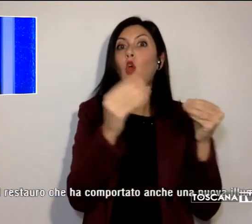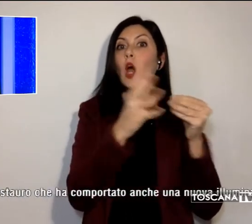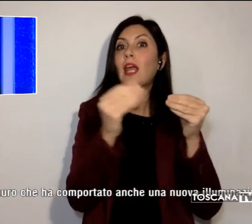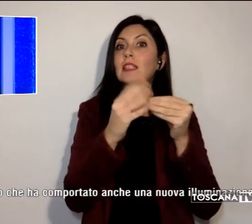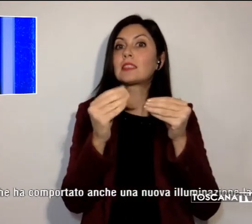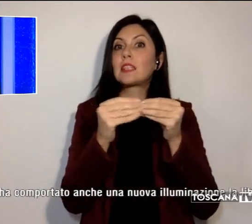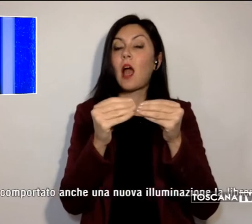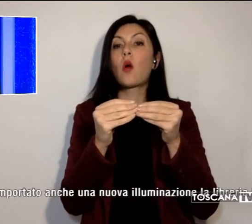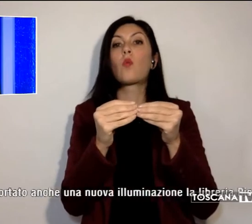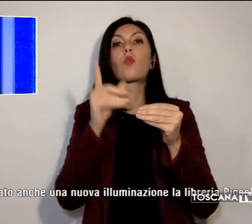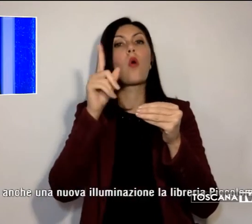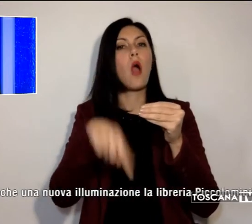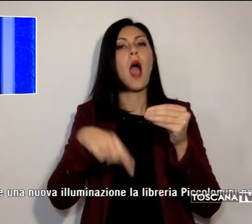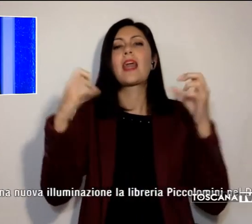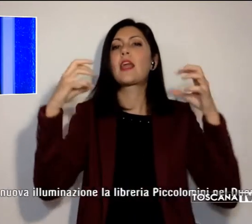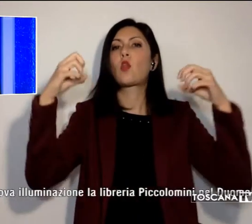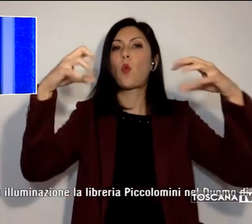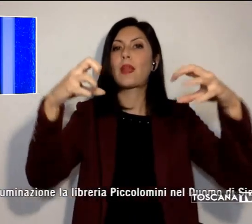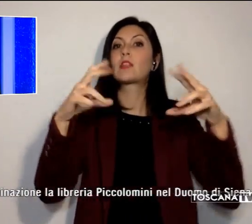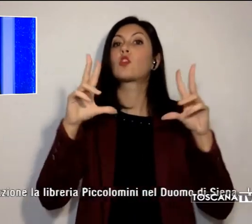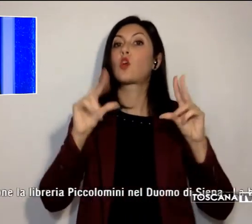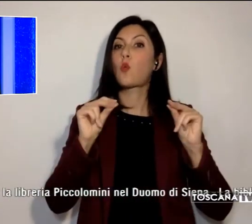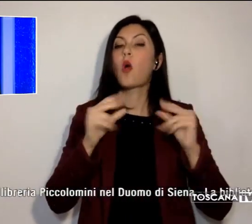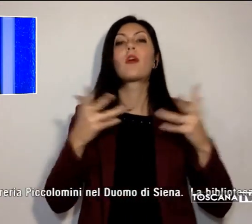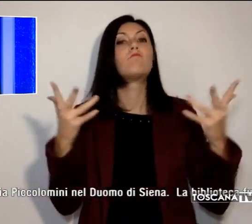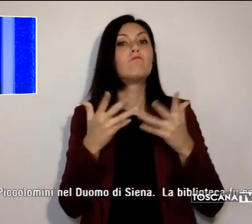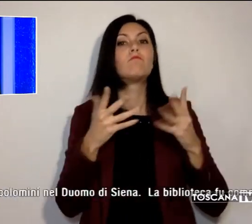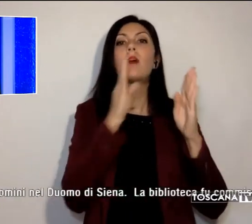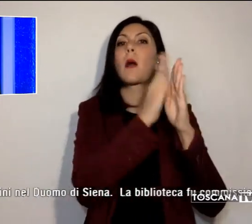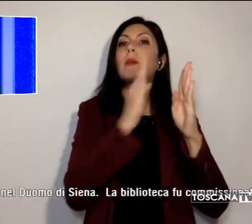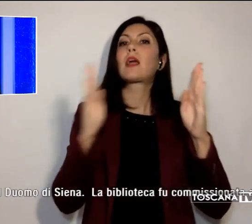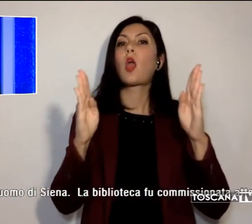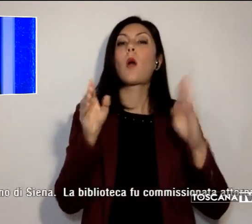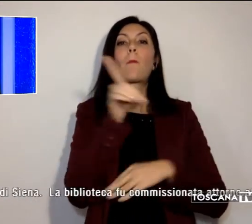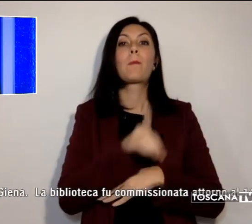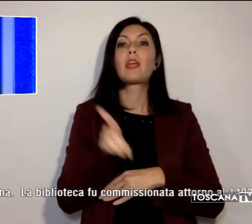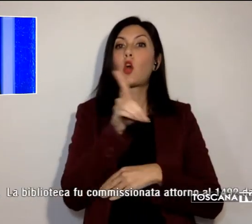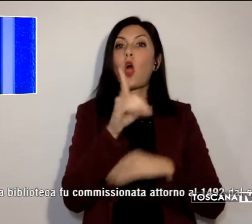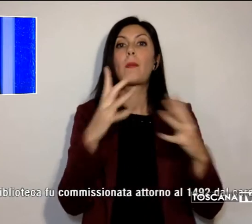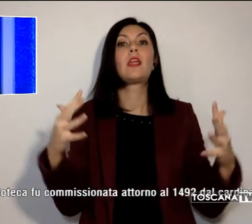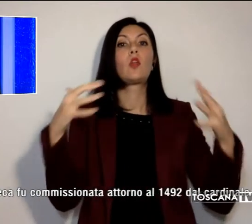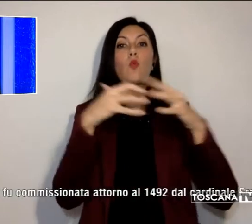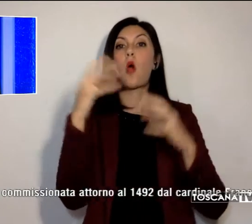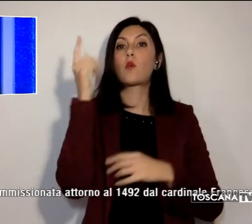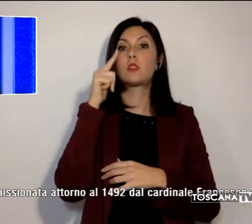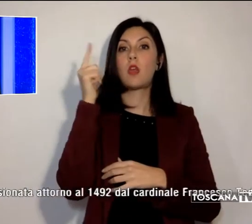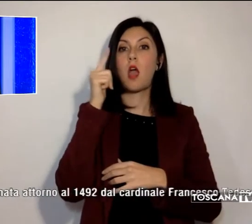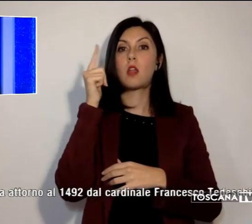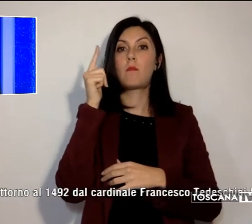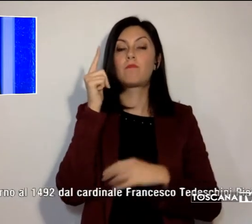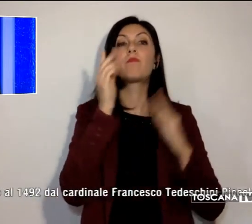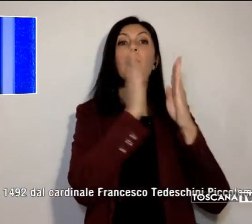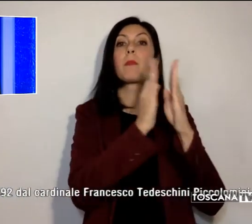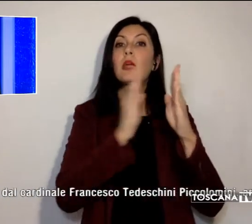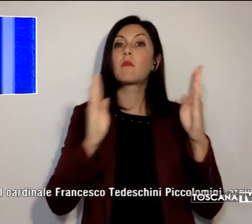una nuova illuminazione, la libreria Piccolomini nel Duomo di Siena. La biblioteca fu